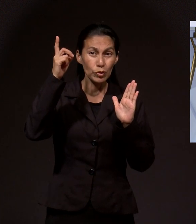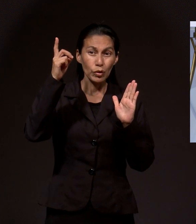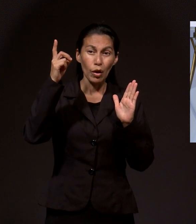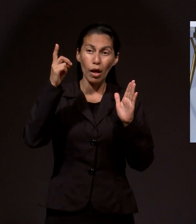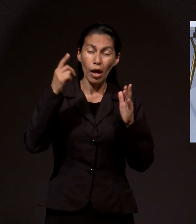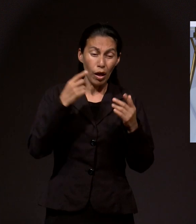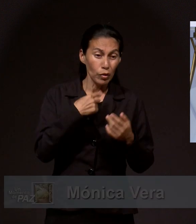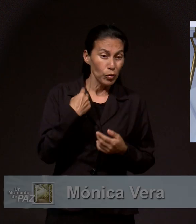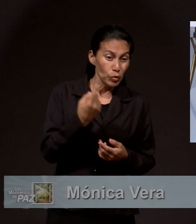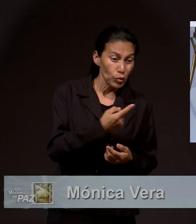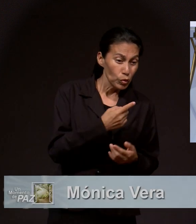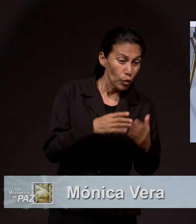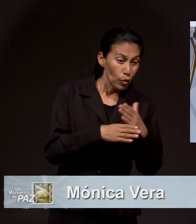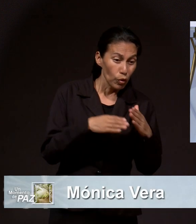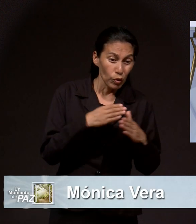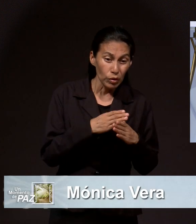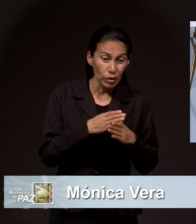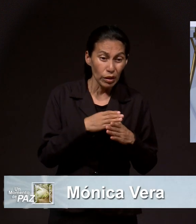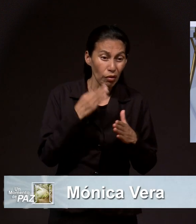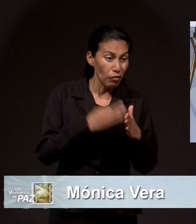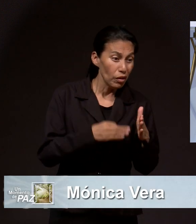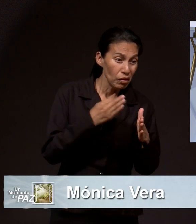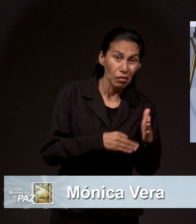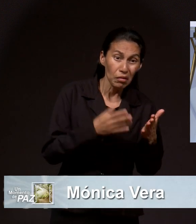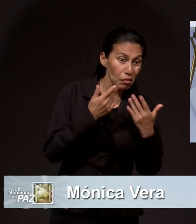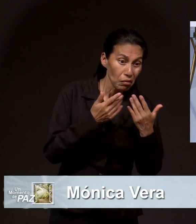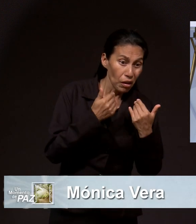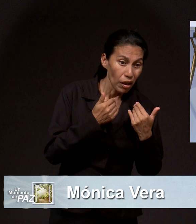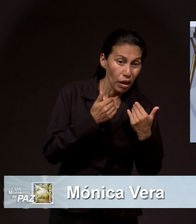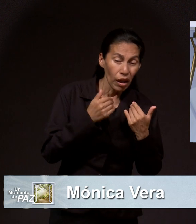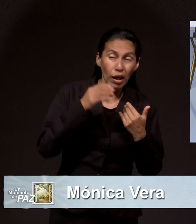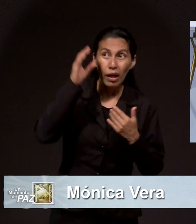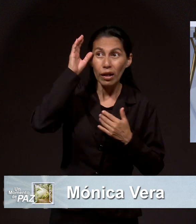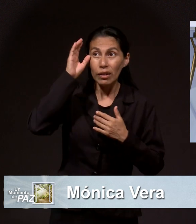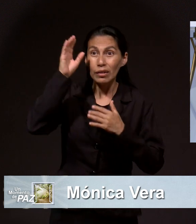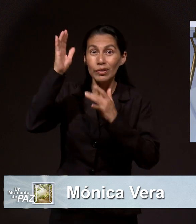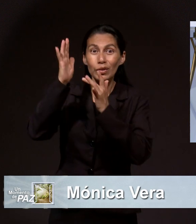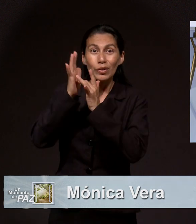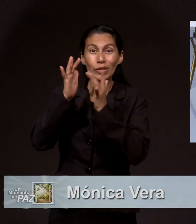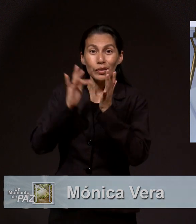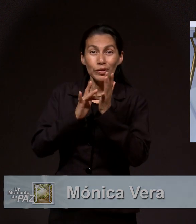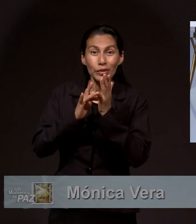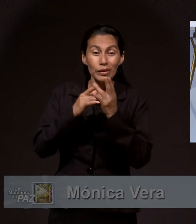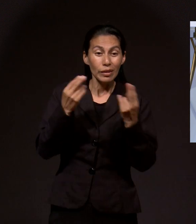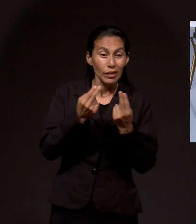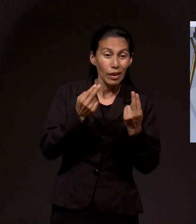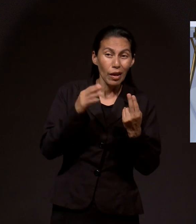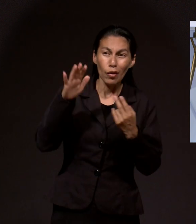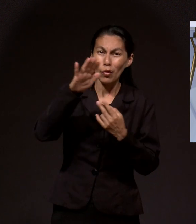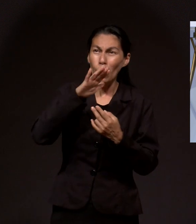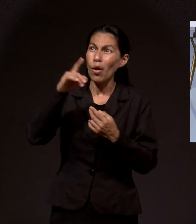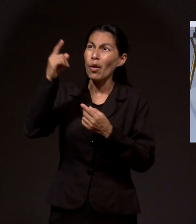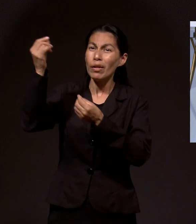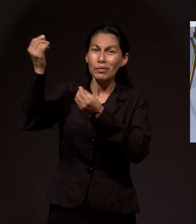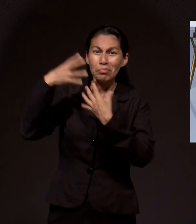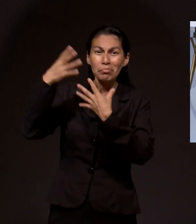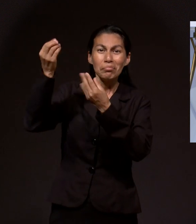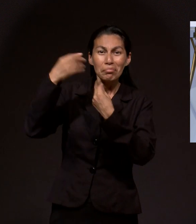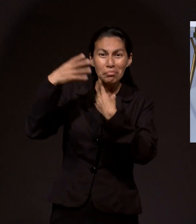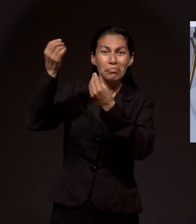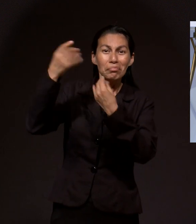falte de acuerdo a sus riquezas en Cristo Jesús. Cualquier necesidad,